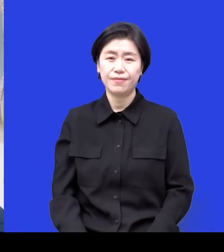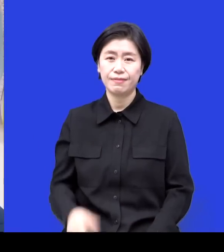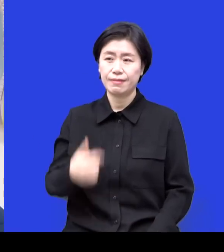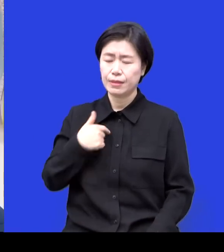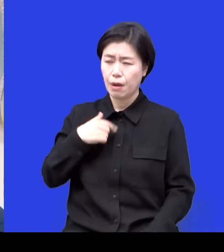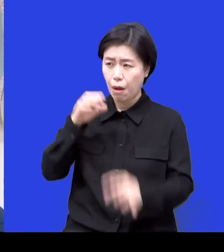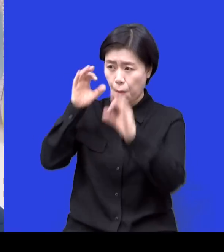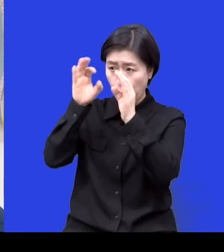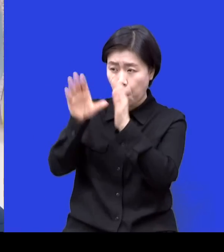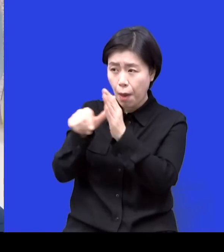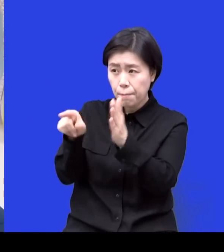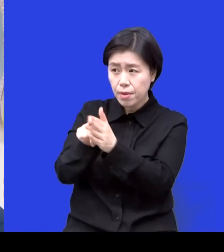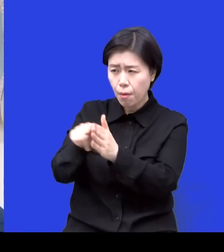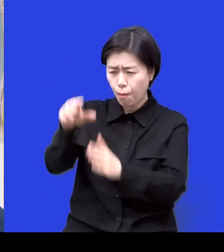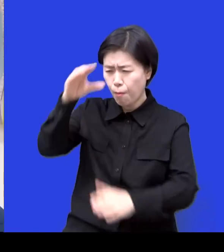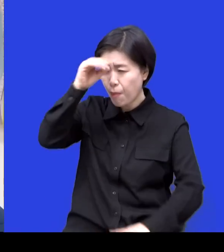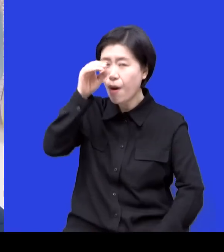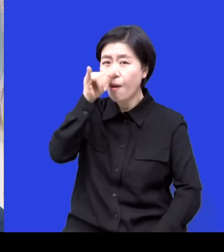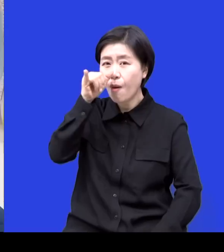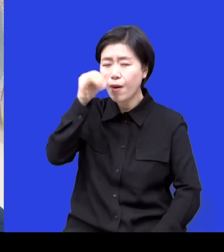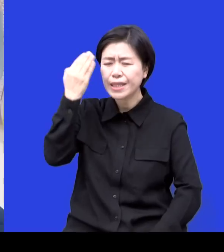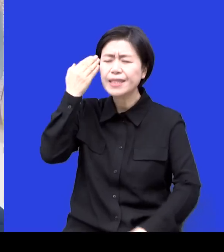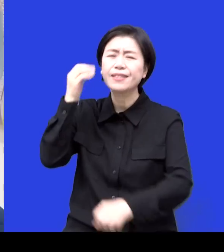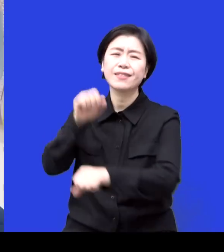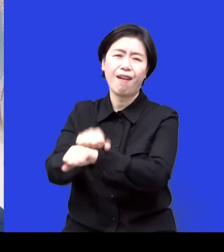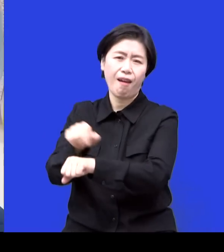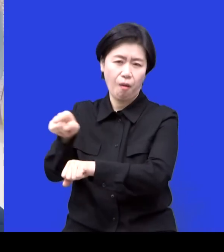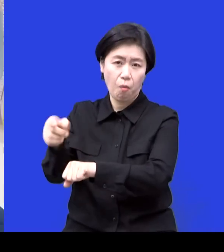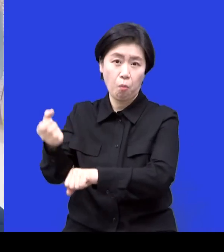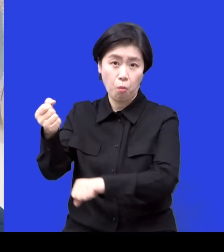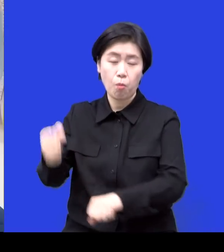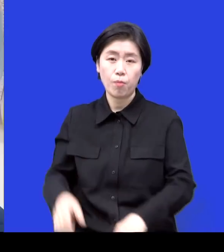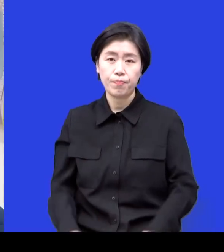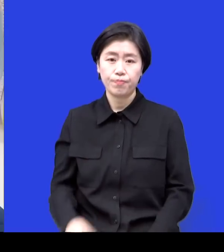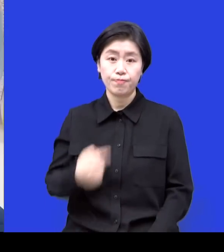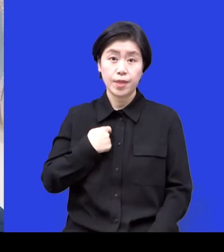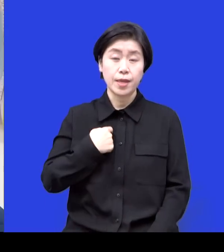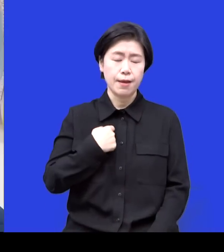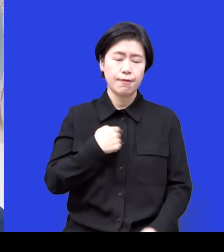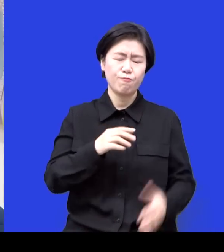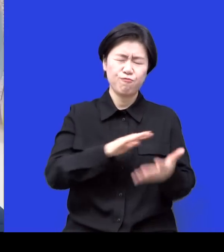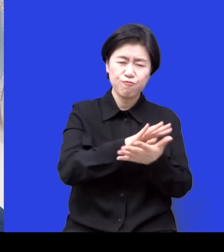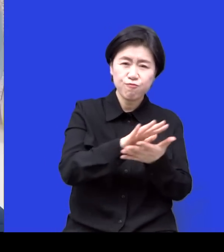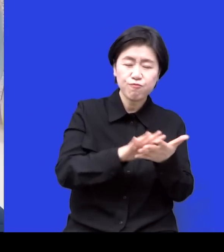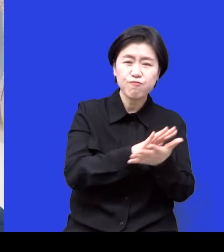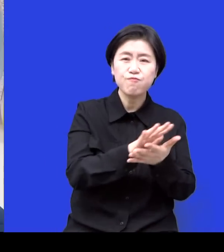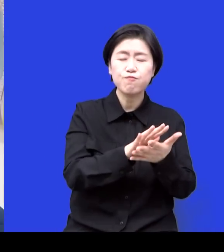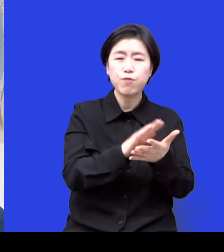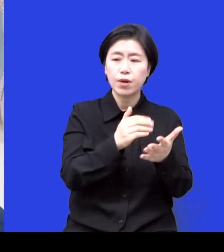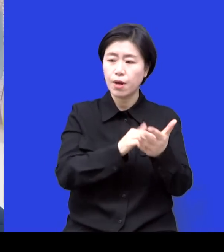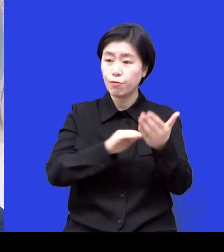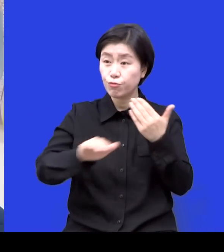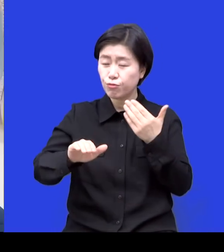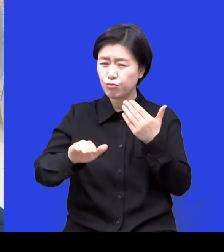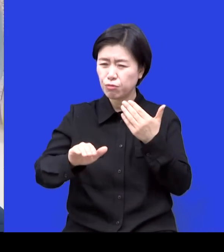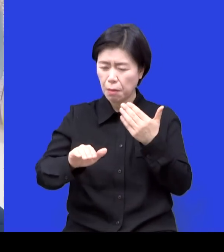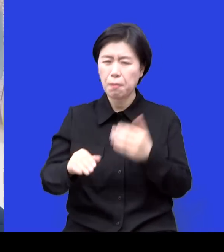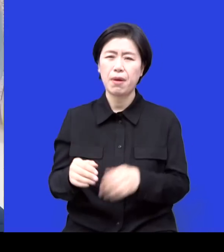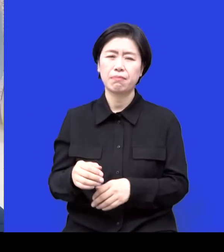분이기도 하고 지혜로우신 게 제가 이렇게 막 이렇게 놀고 집에 들어와도 뭐 뭐라 하시긴 하죠 그냥 가볍게 근데 그래도